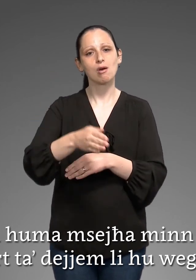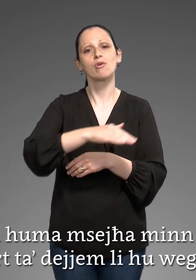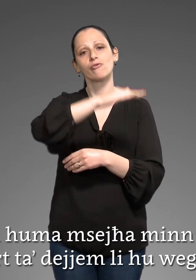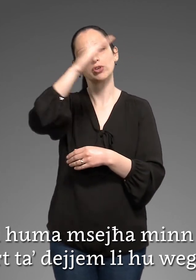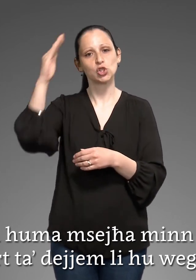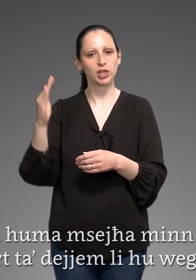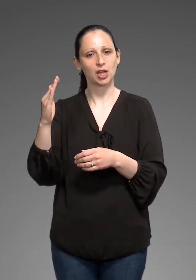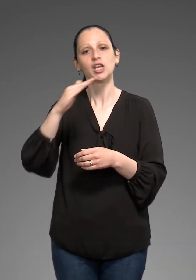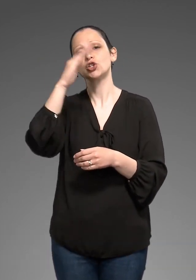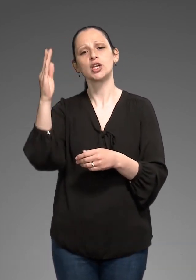wedom